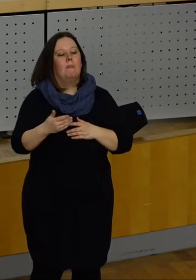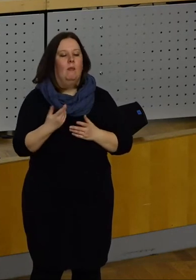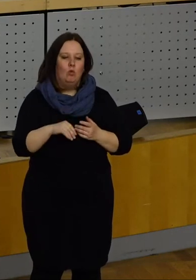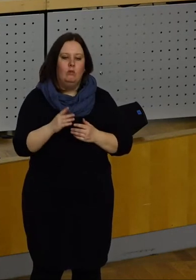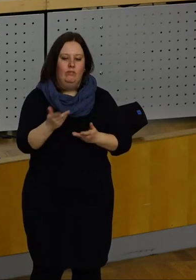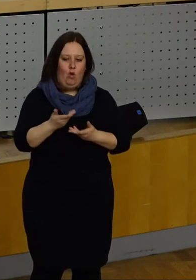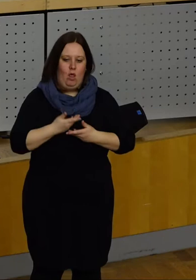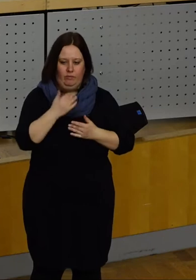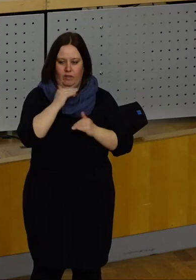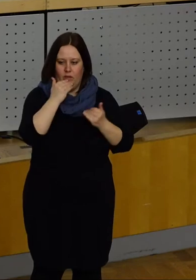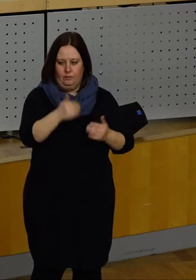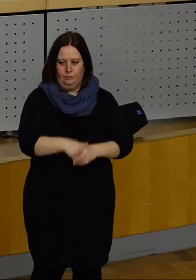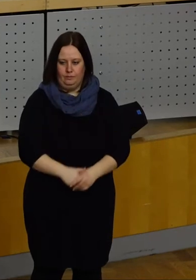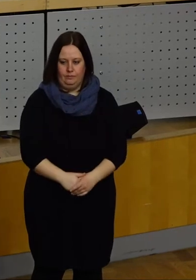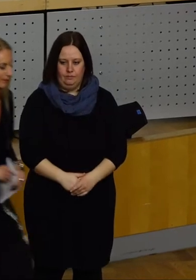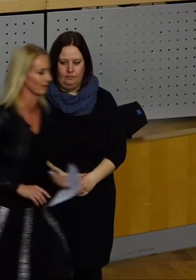vorzulegen. Dankeschön.